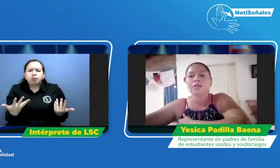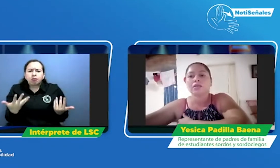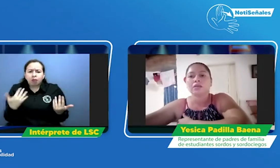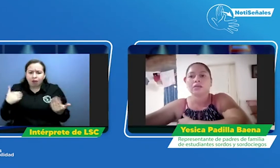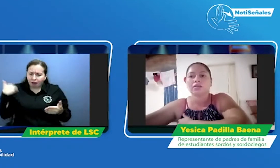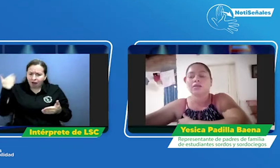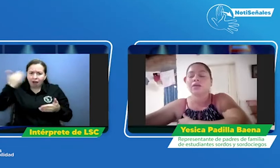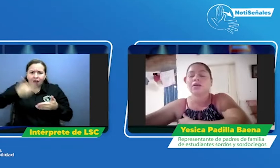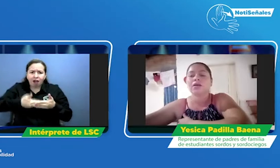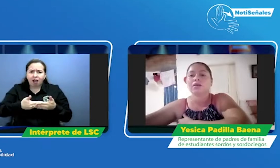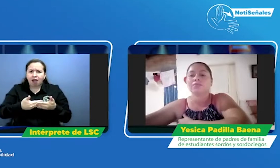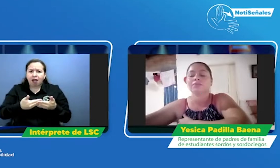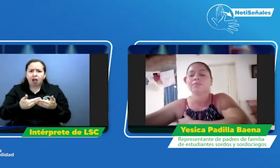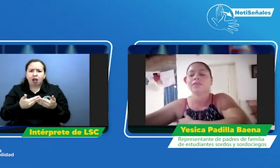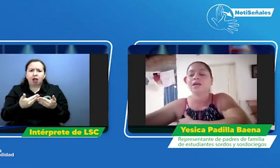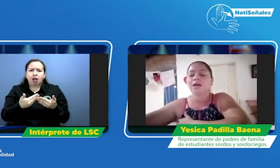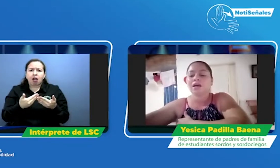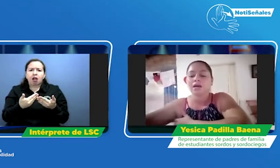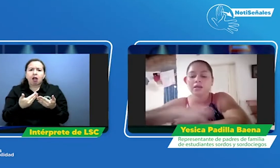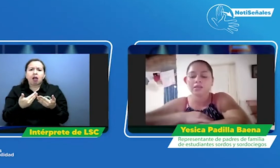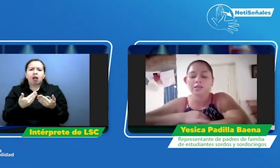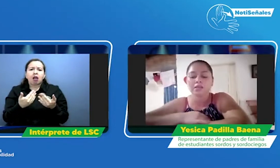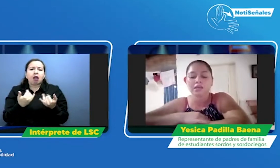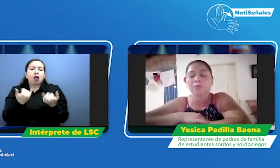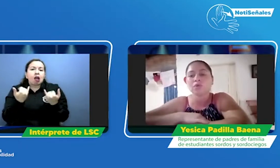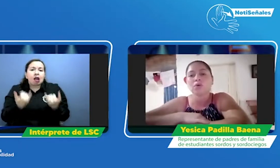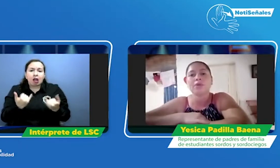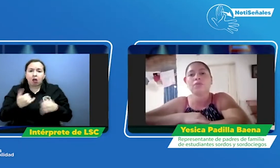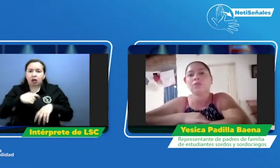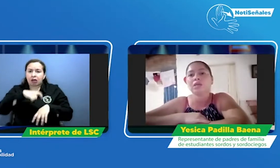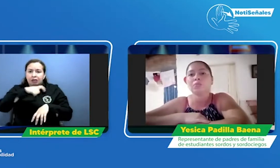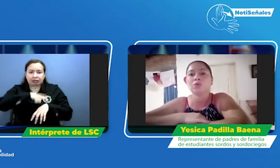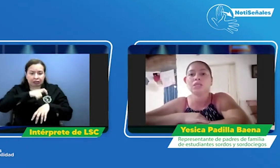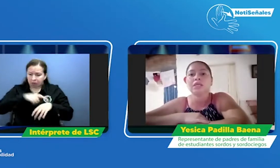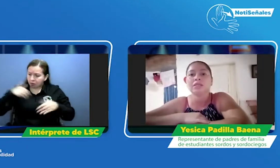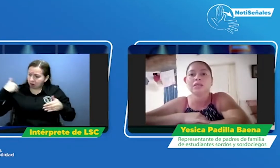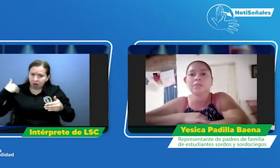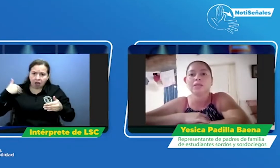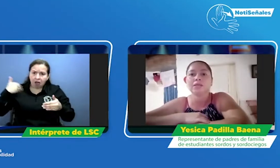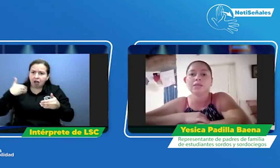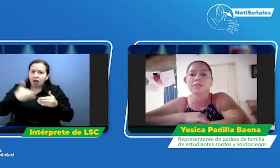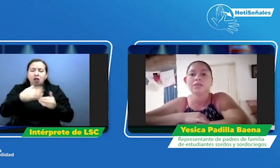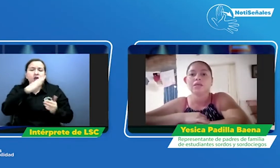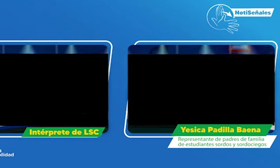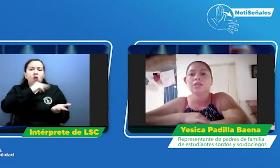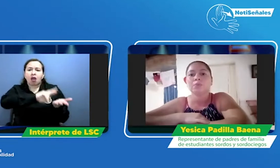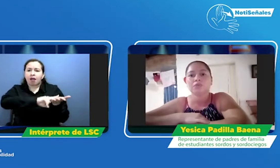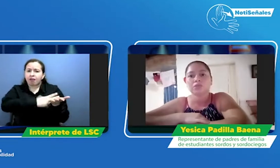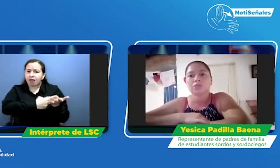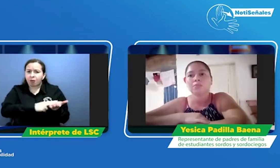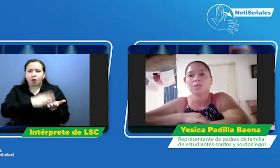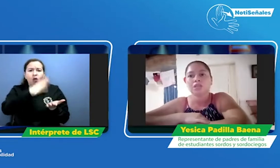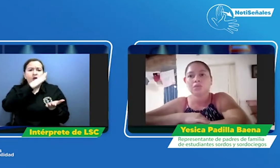tiempo todavía no tenemos ni intérpretes ni profesores bilingües.